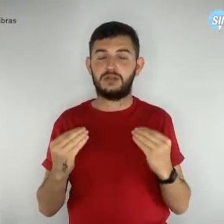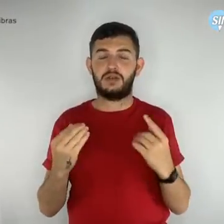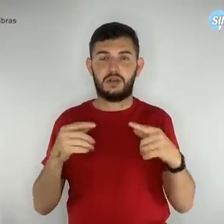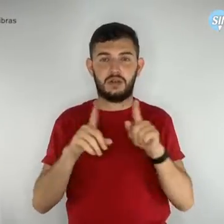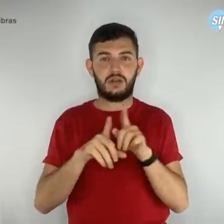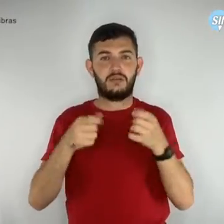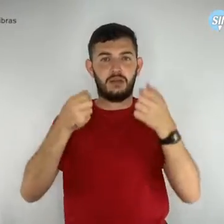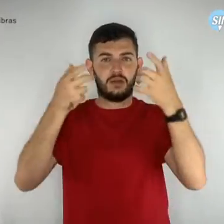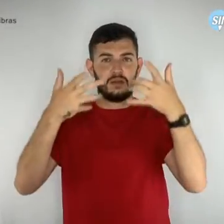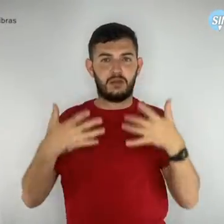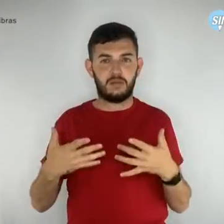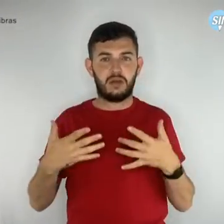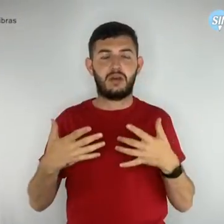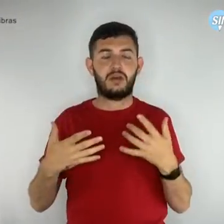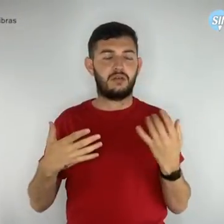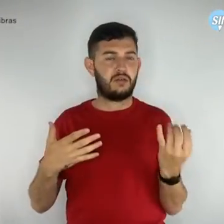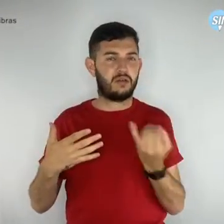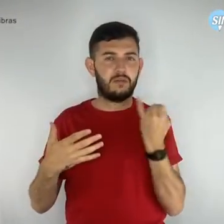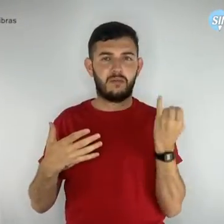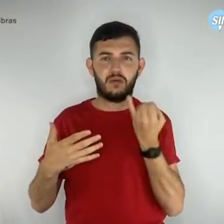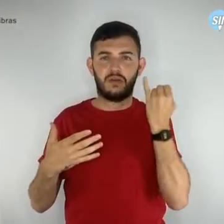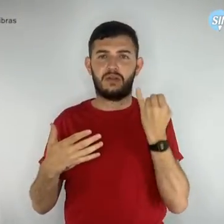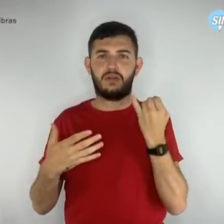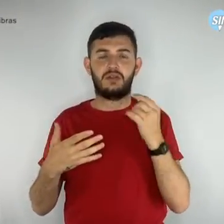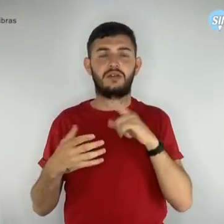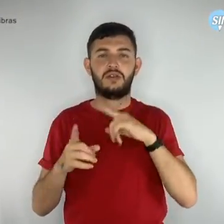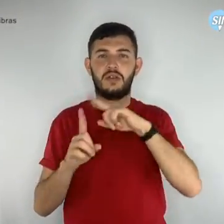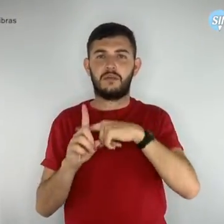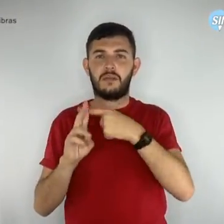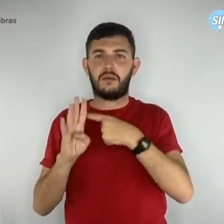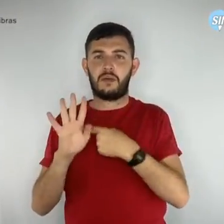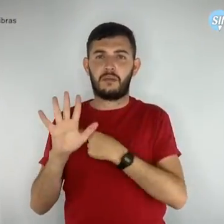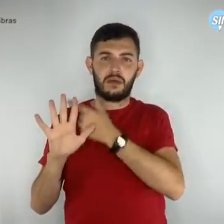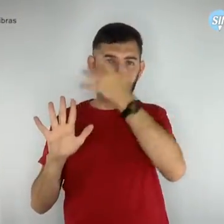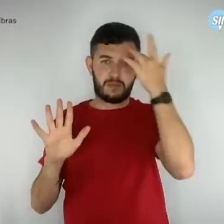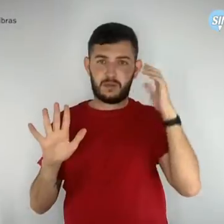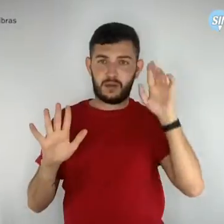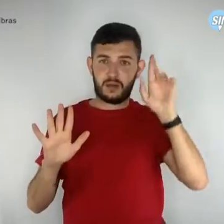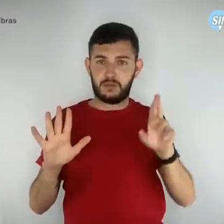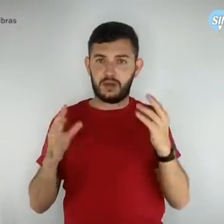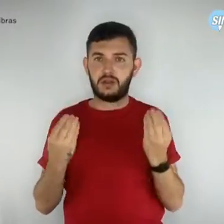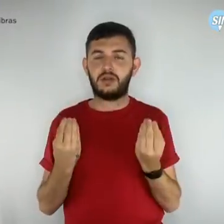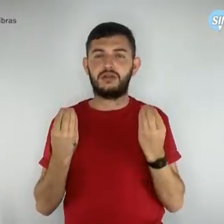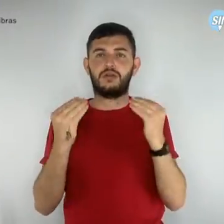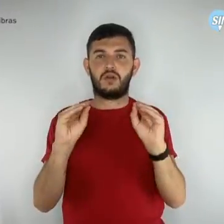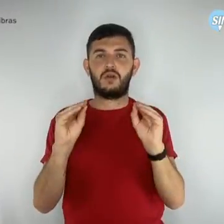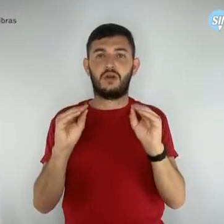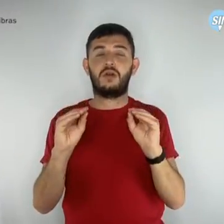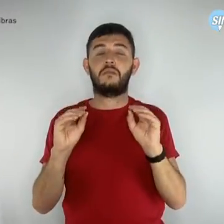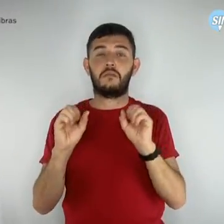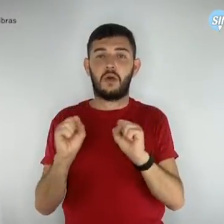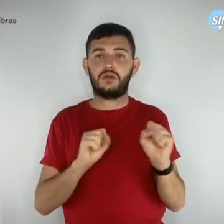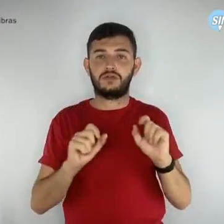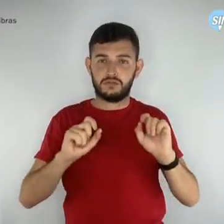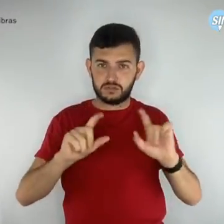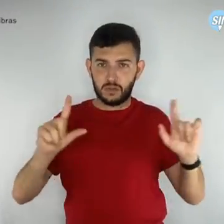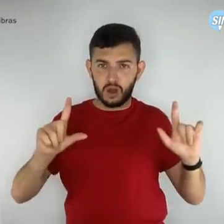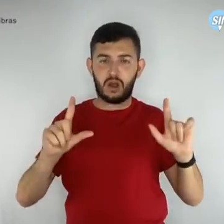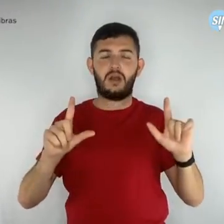necessidade de inserir mais representantes. Basta clicar em adicionar representantes e,